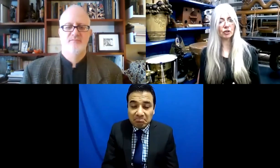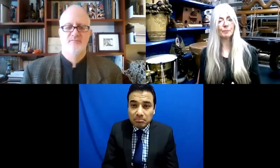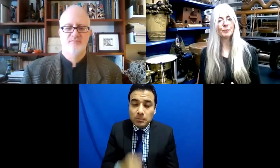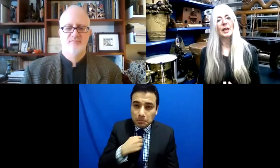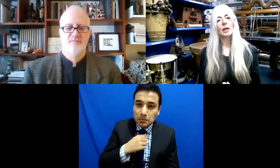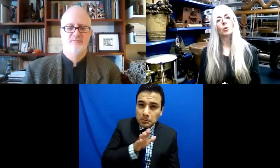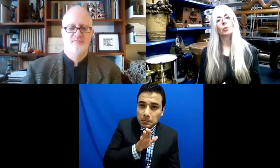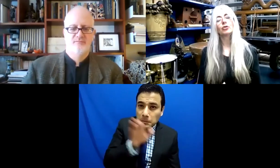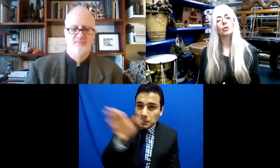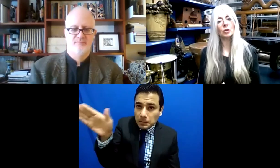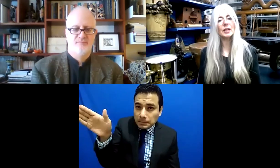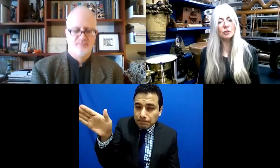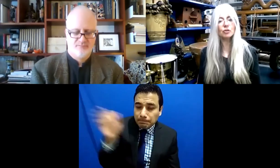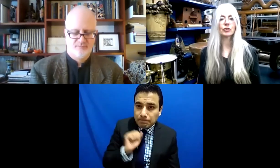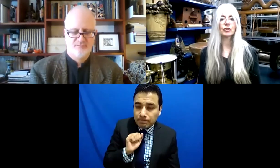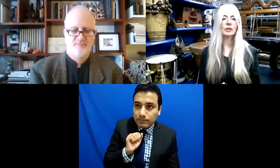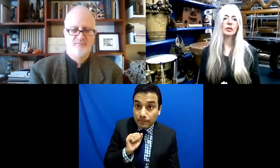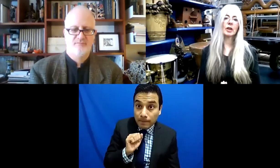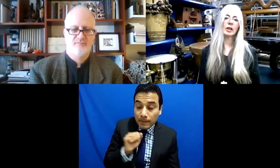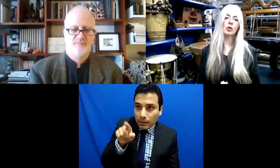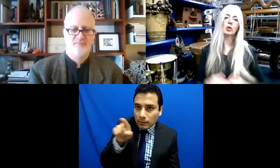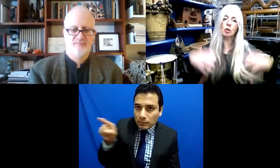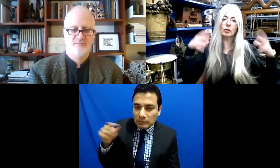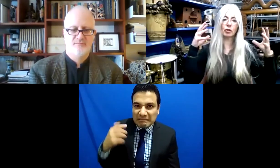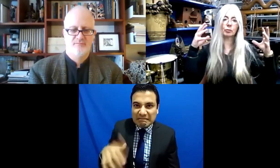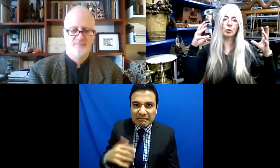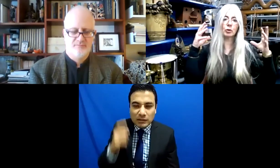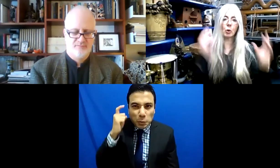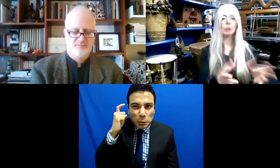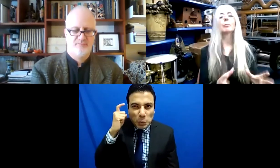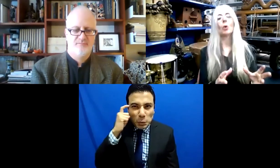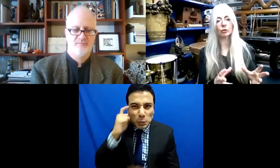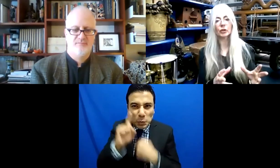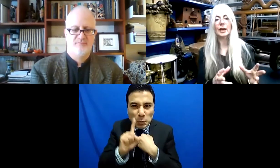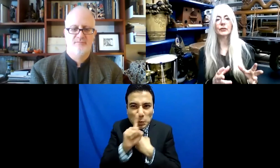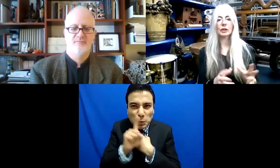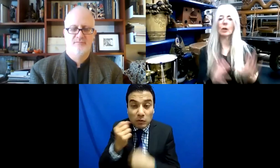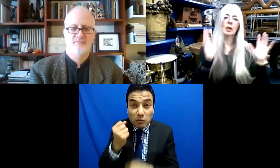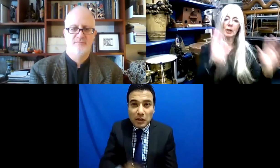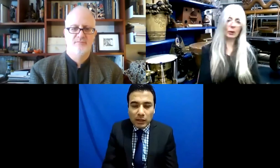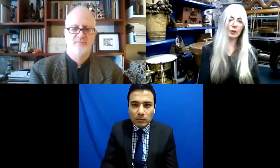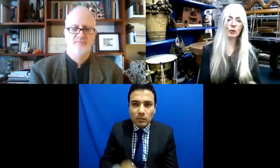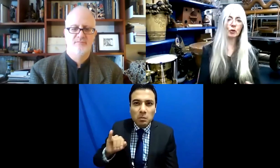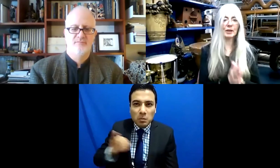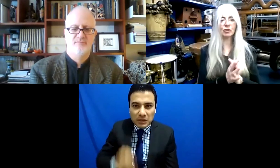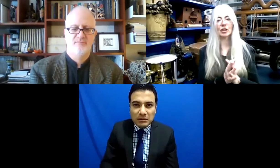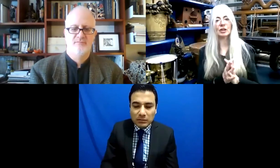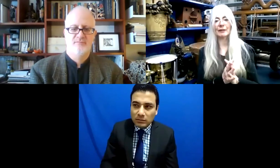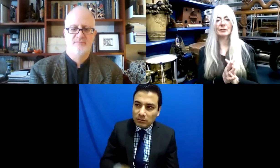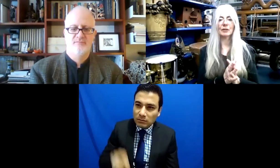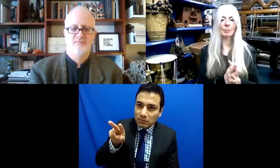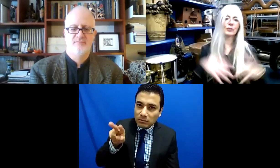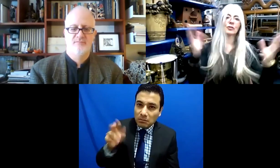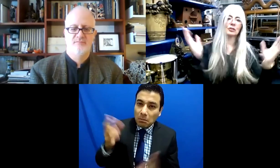Entonces, su demencia era muy severa. Y lo interesante es que no podías encasillarlos y decir,